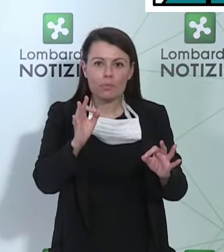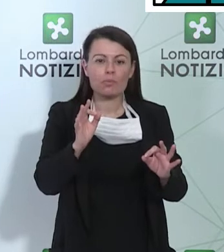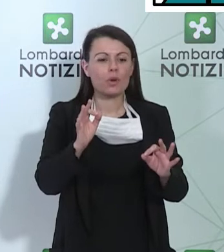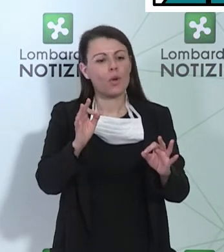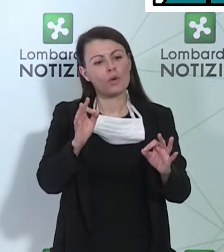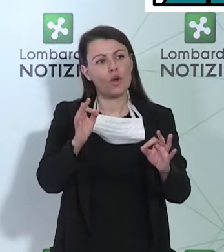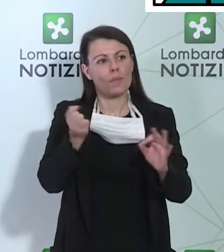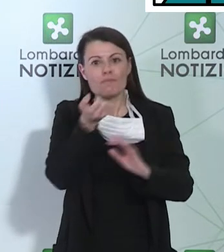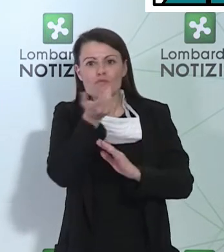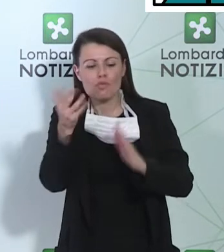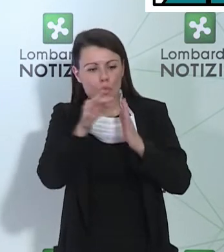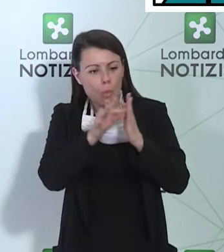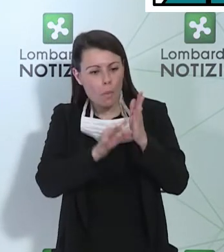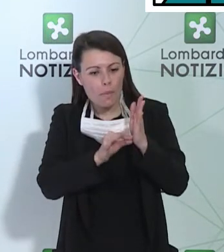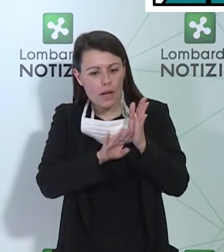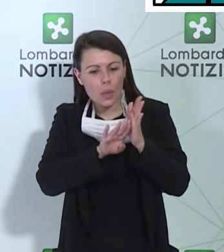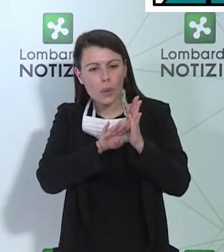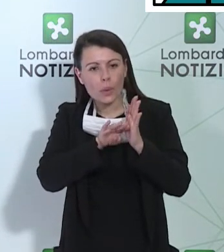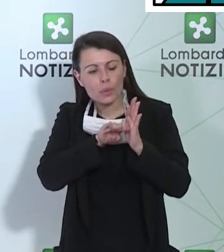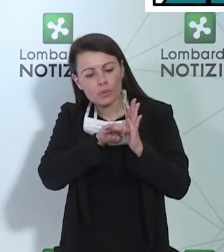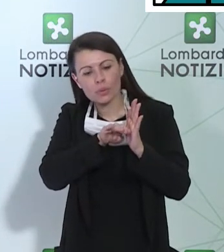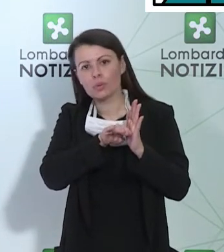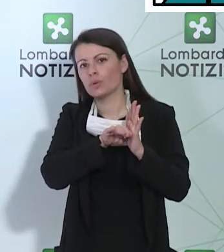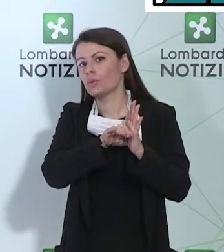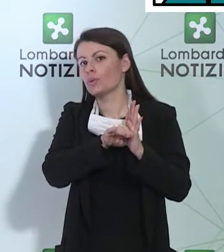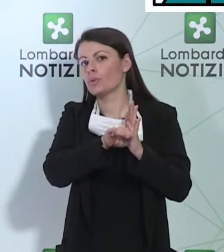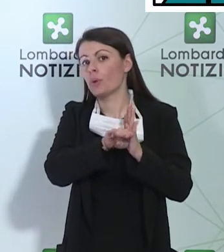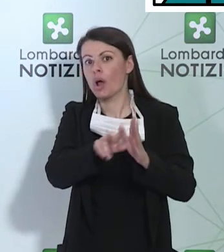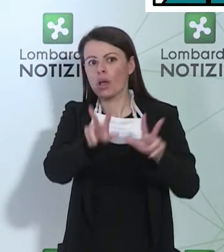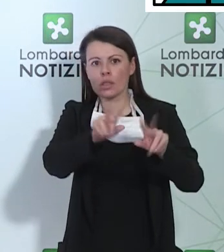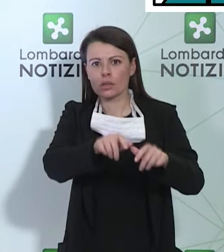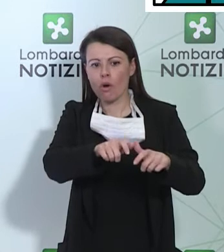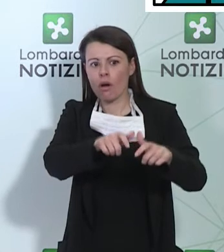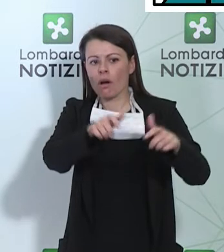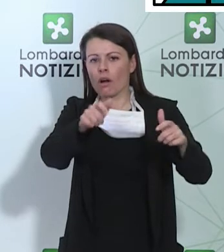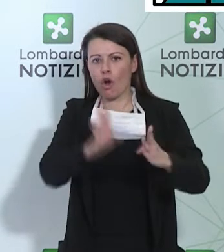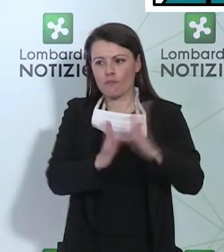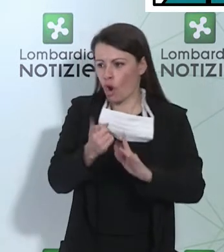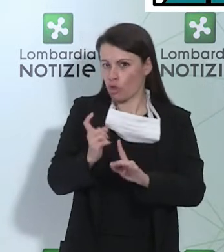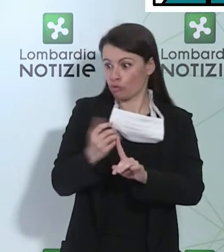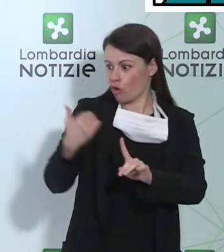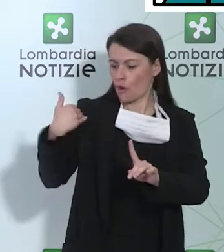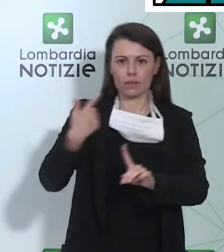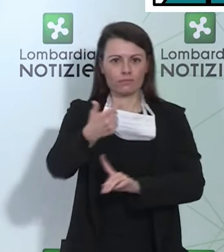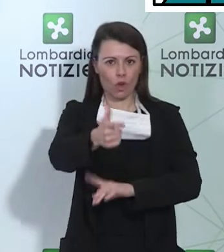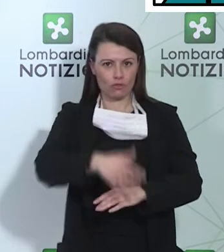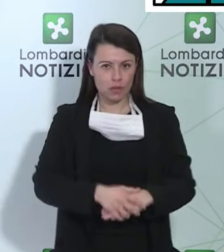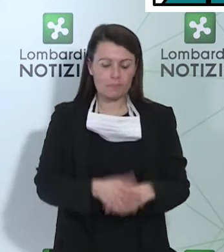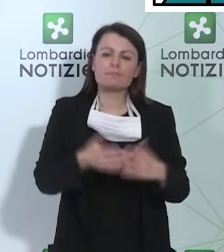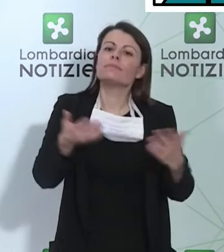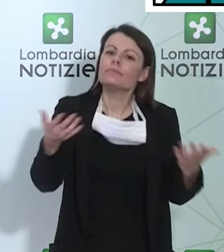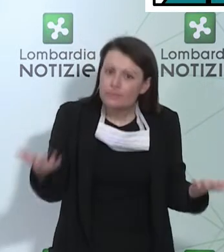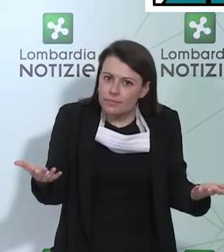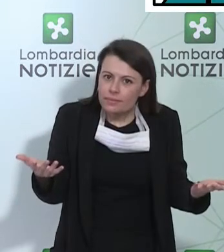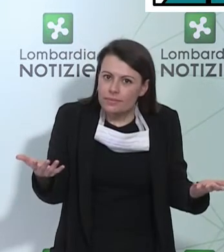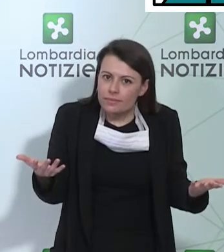in linea senza aumenti rispetto ai giorni precedenti. Quindi si sta verificando